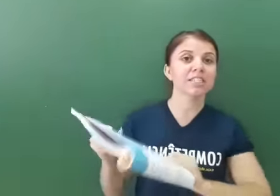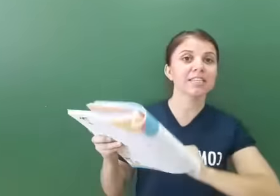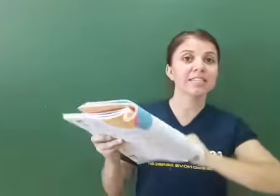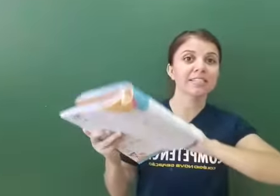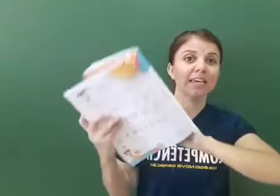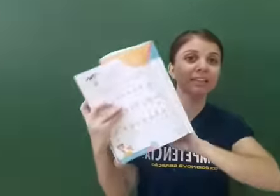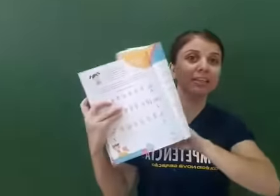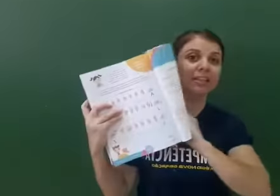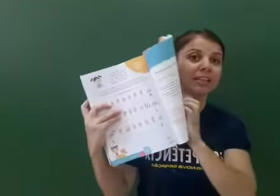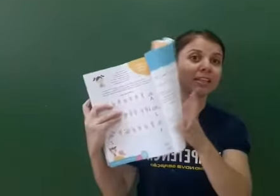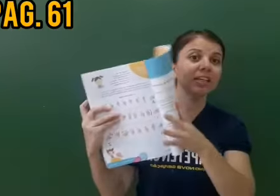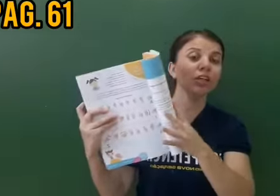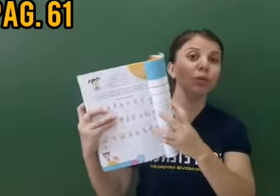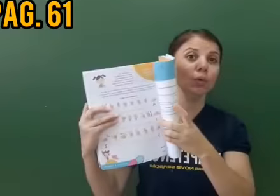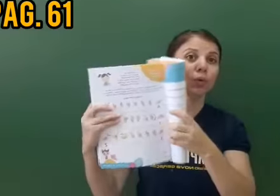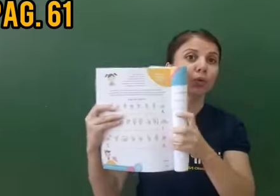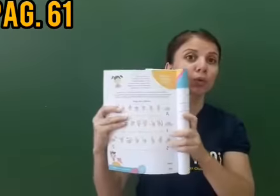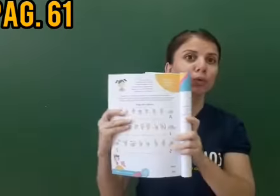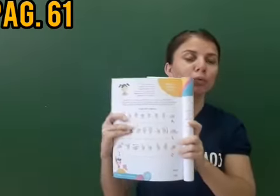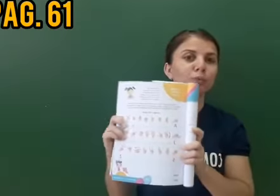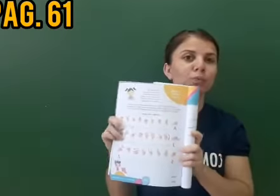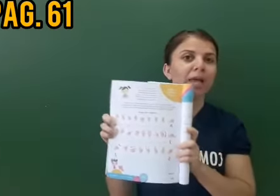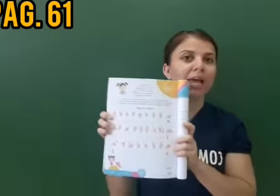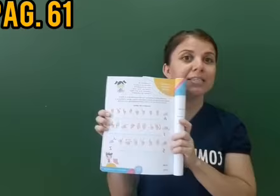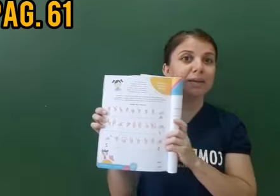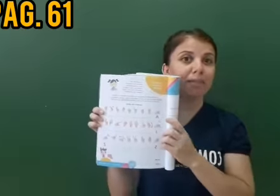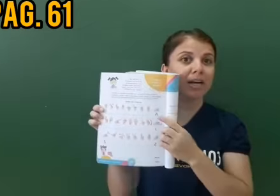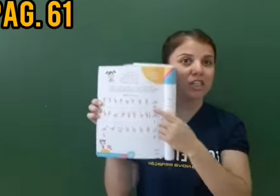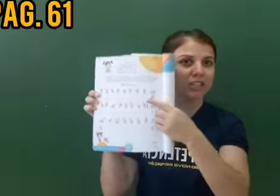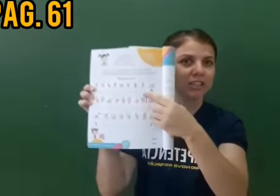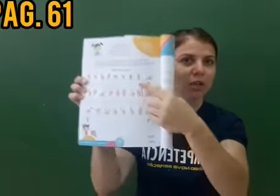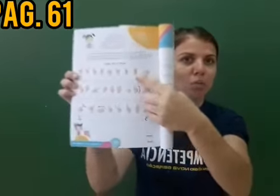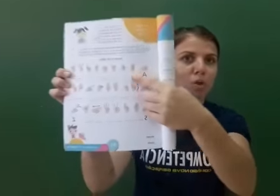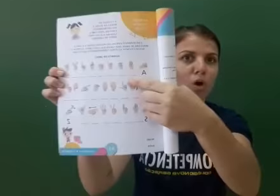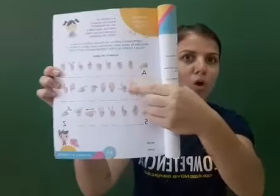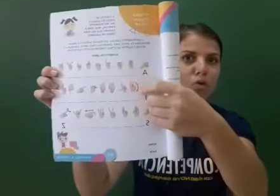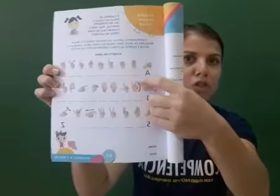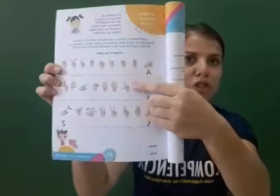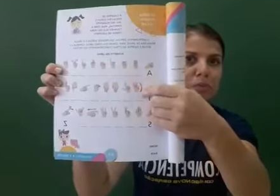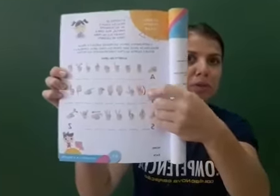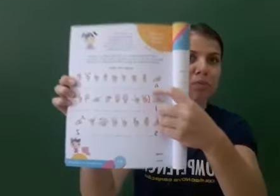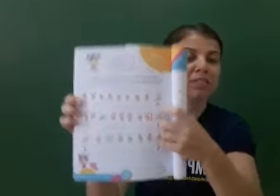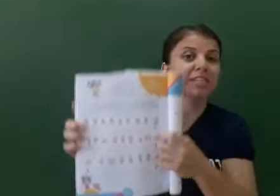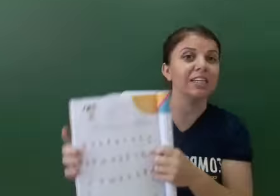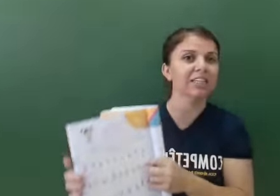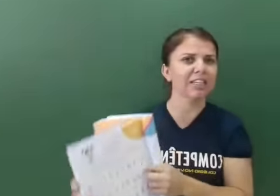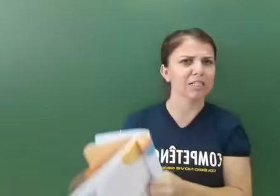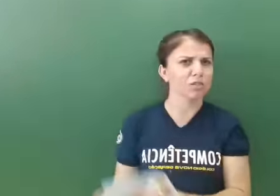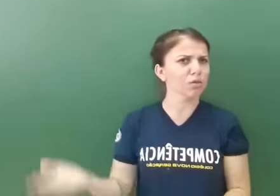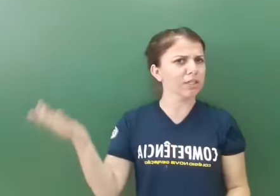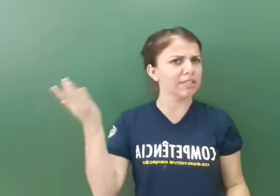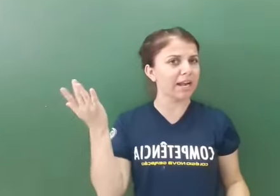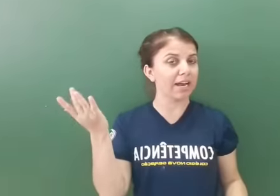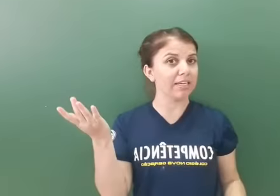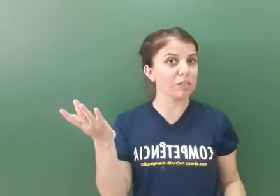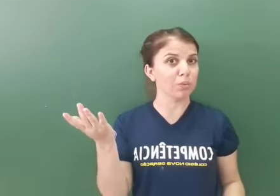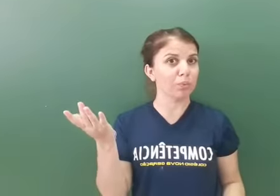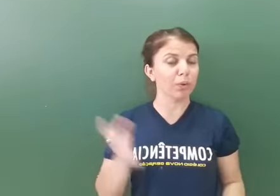61. Essa página aqui tem um monte de mãozinhas. O que será isso, Pro?